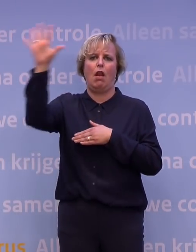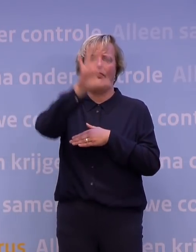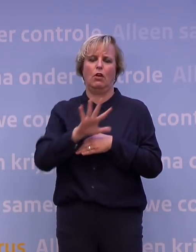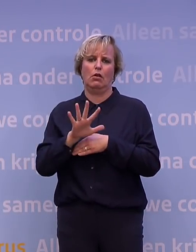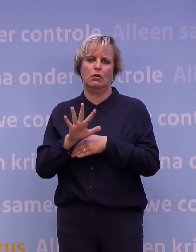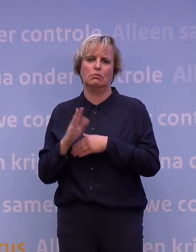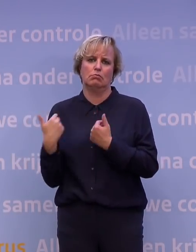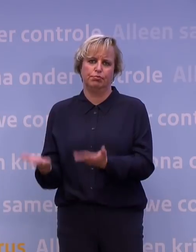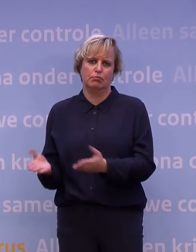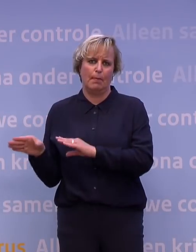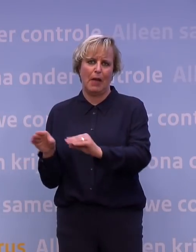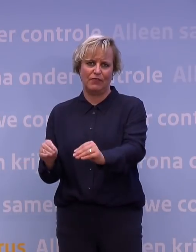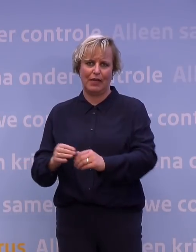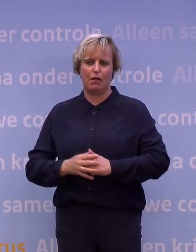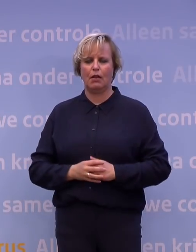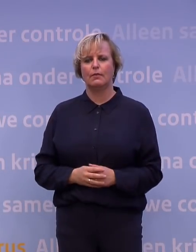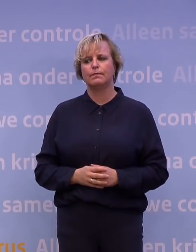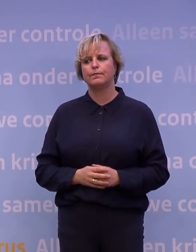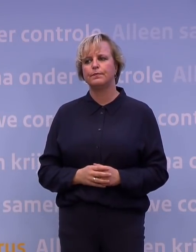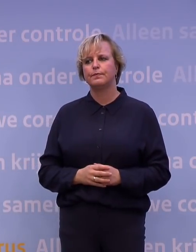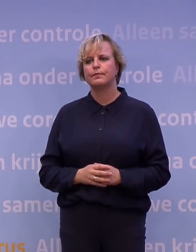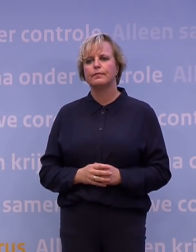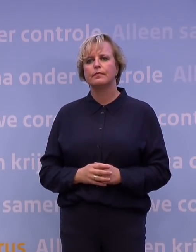aansluitend nu.nl en daarna nrc.